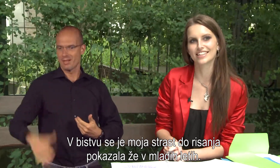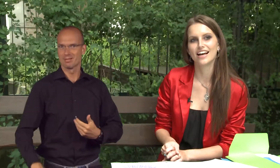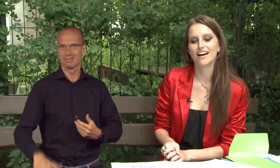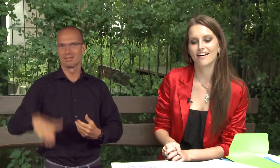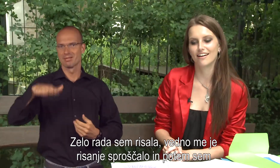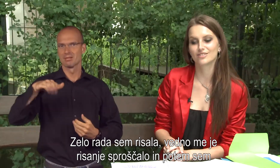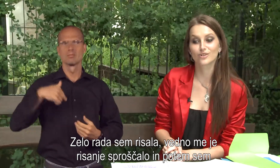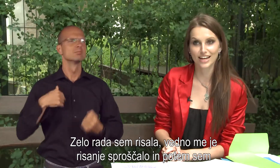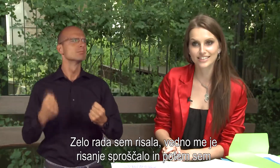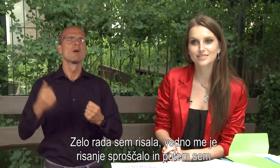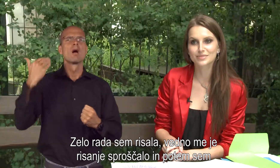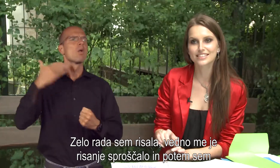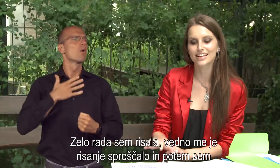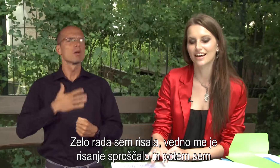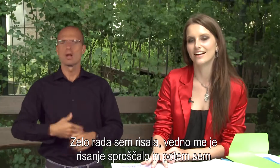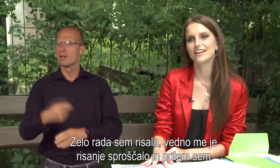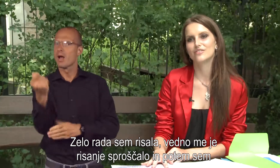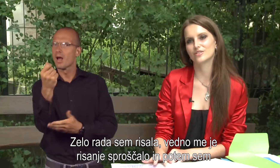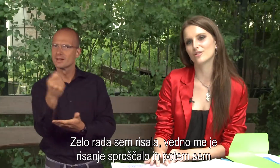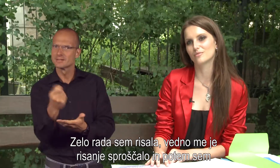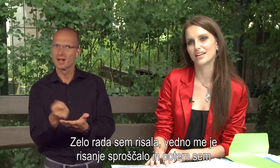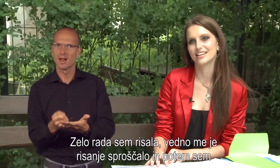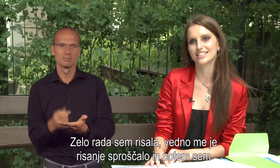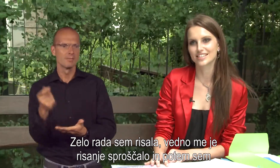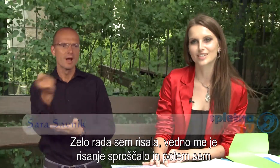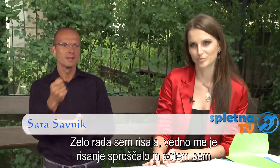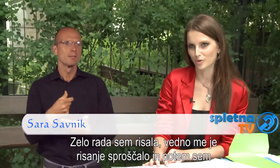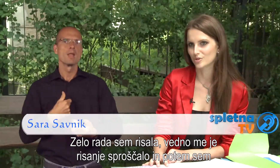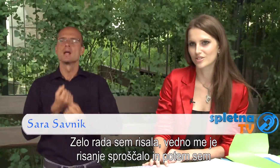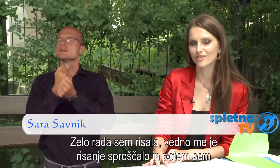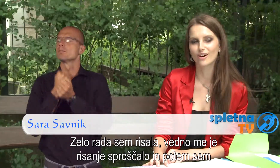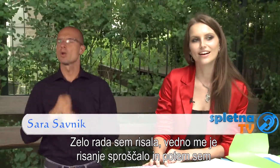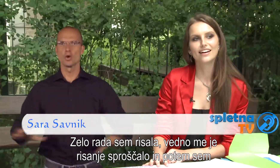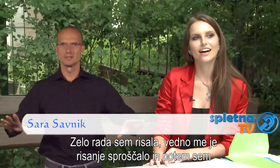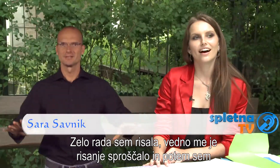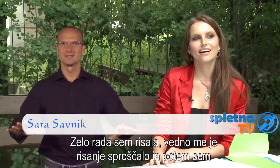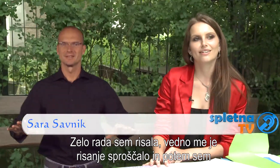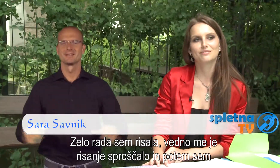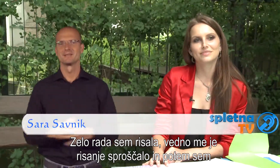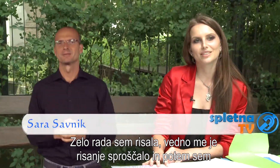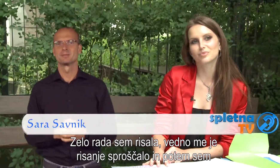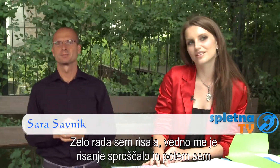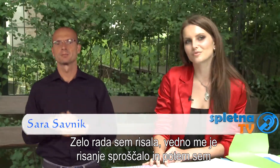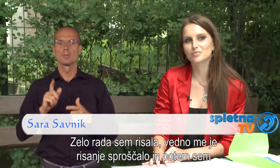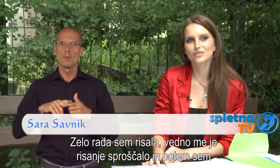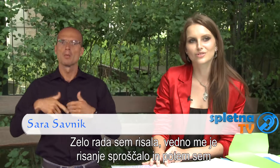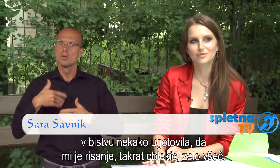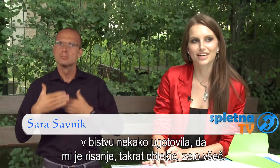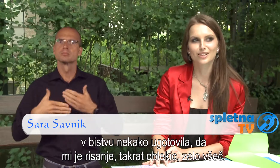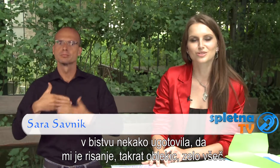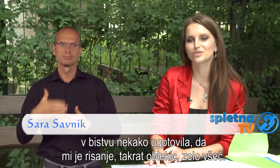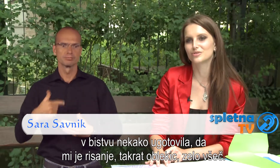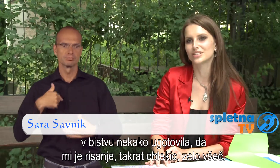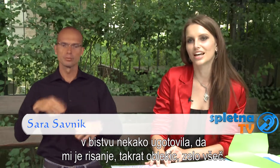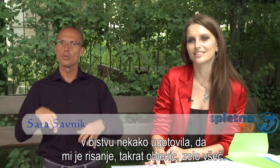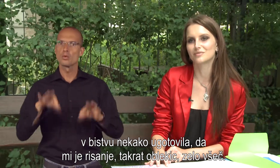letih. Zelo rada sem risala. Vedno me je risanje sproščalo. In potem v bistvu sem